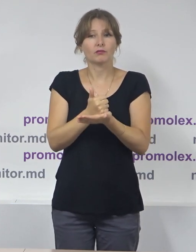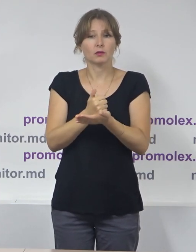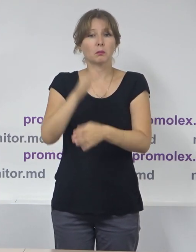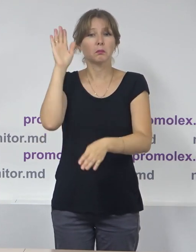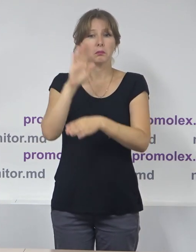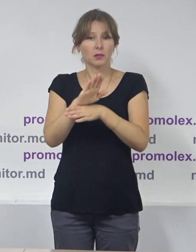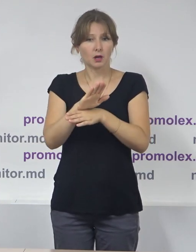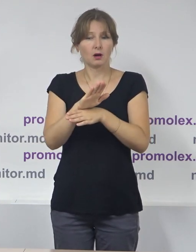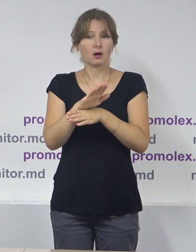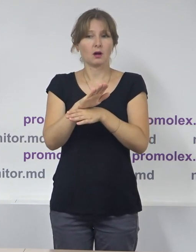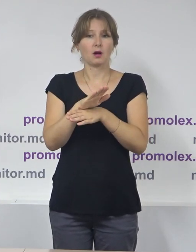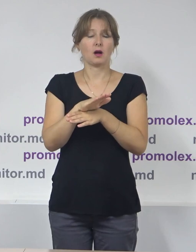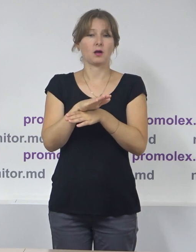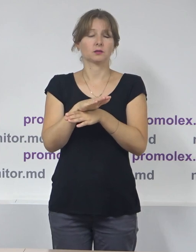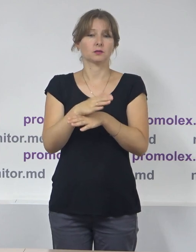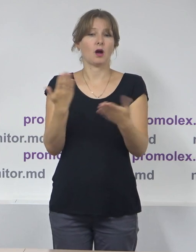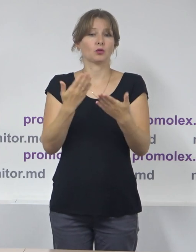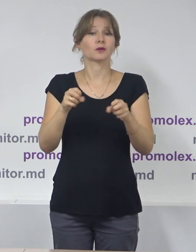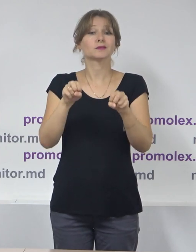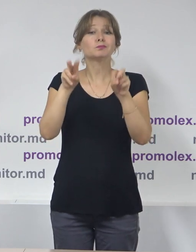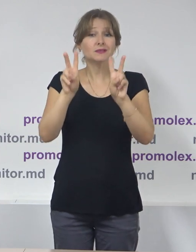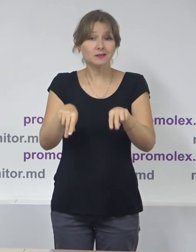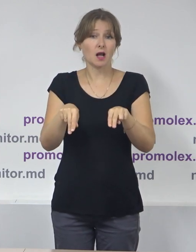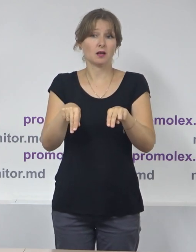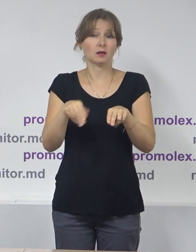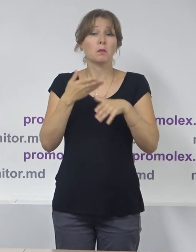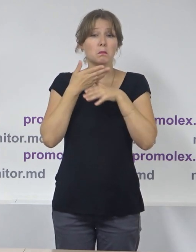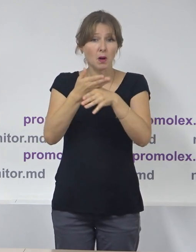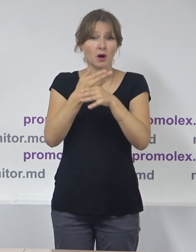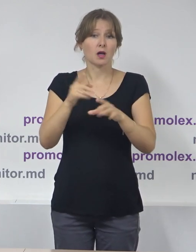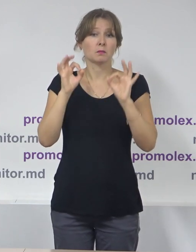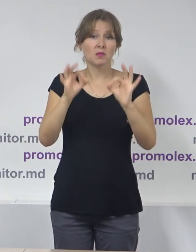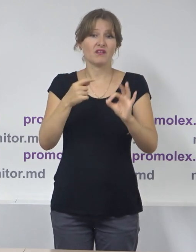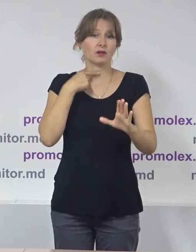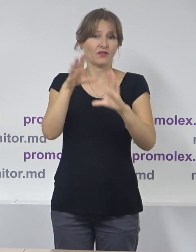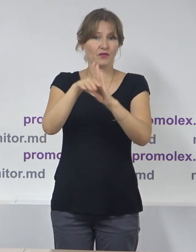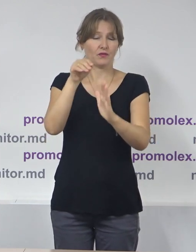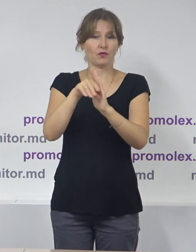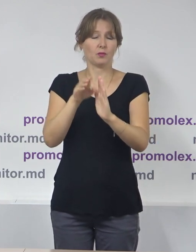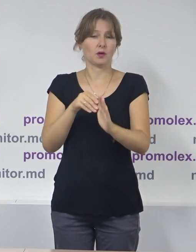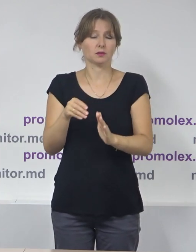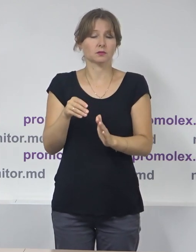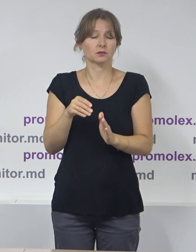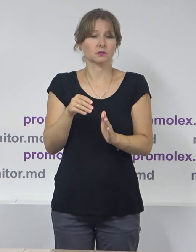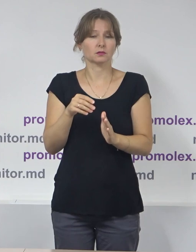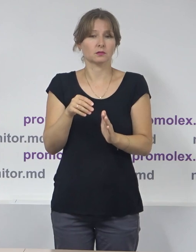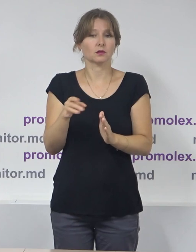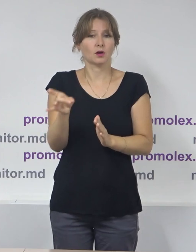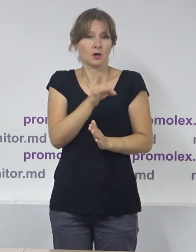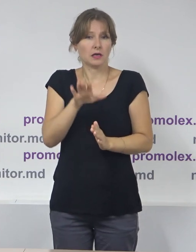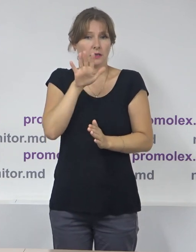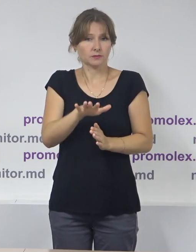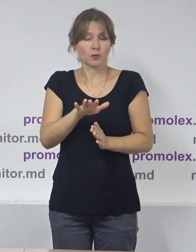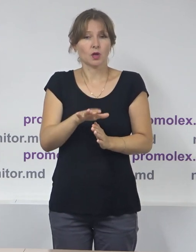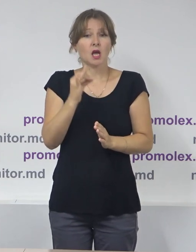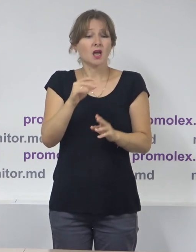aspecte specifice organizării alegerilor locale și în acest sens, doar cu